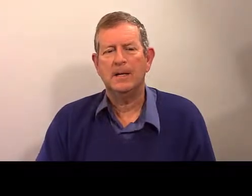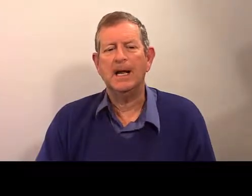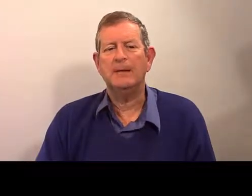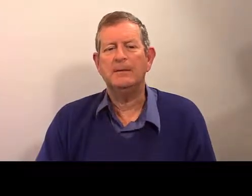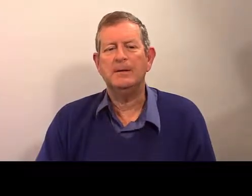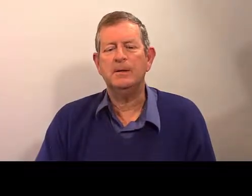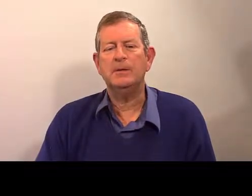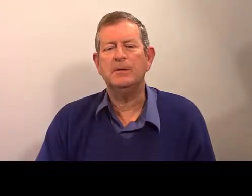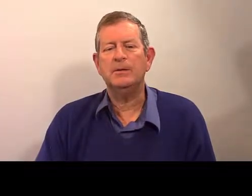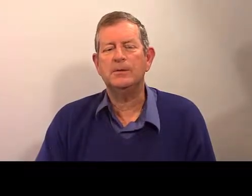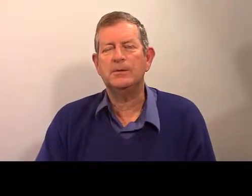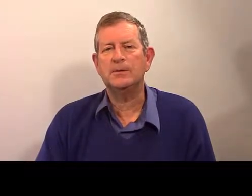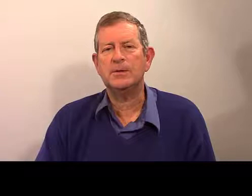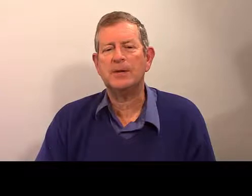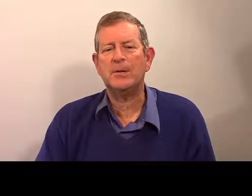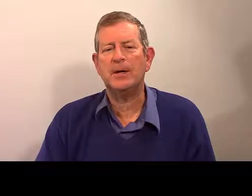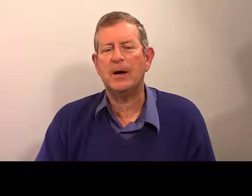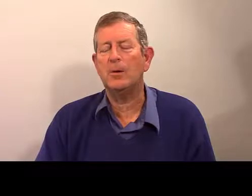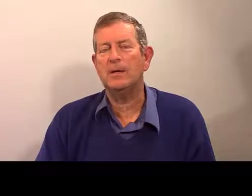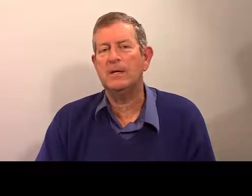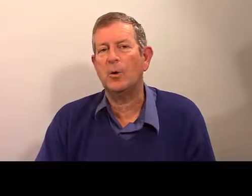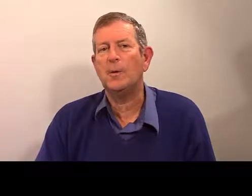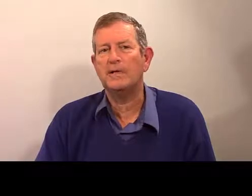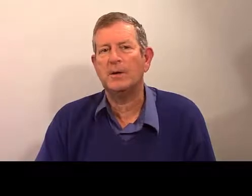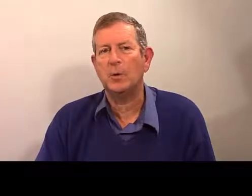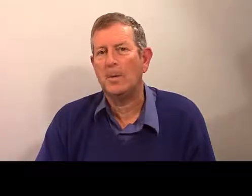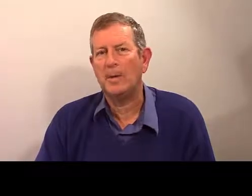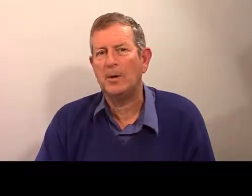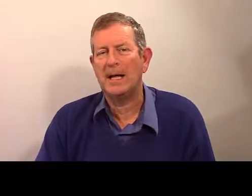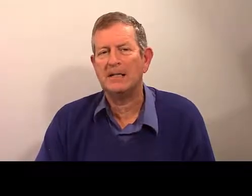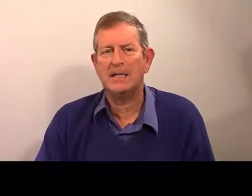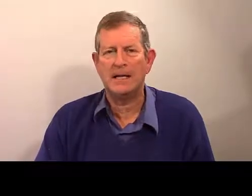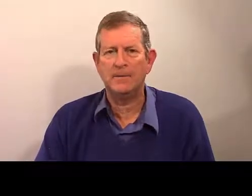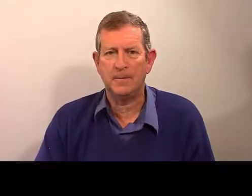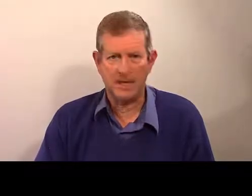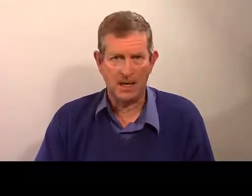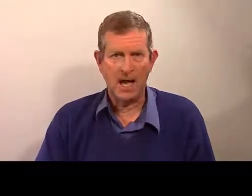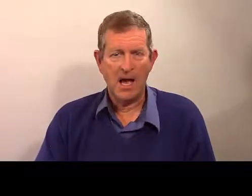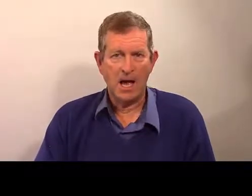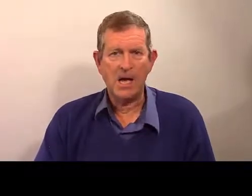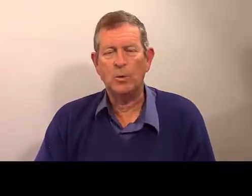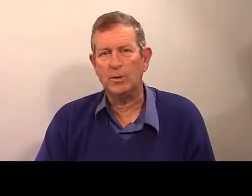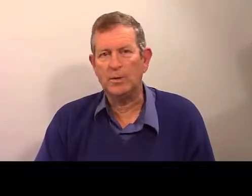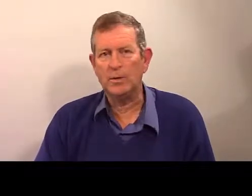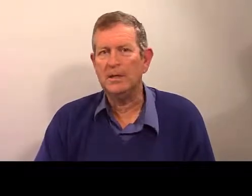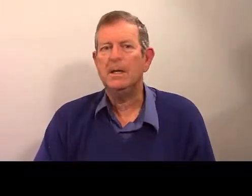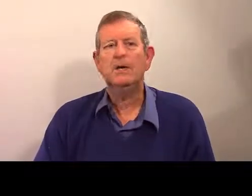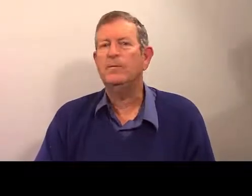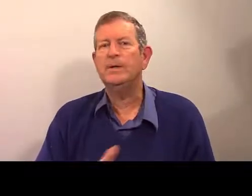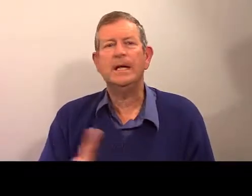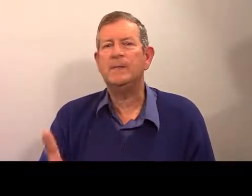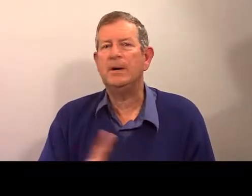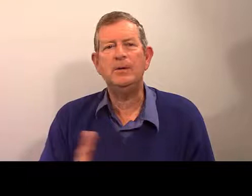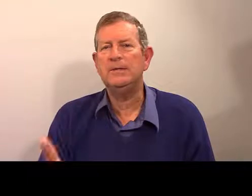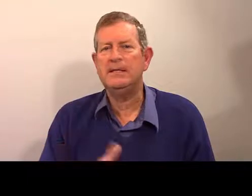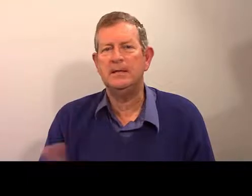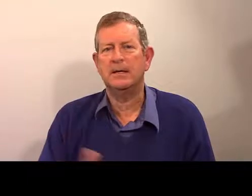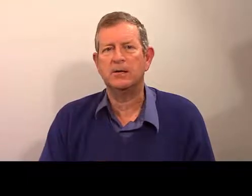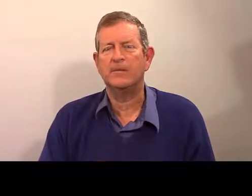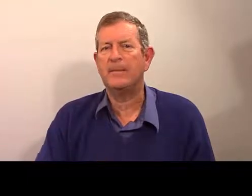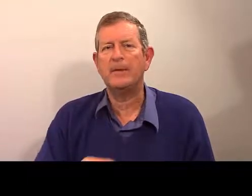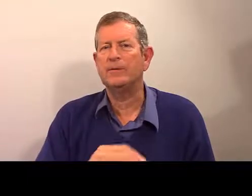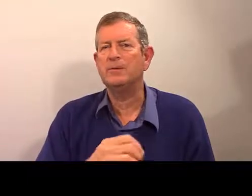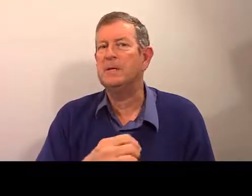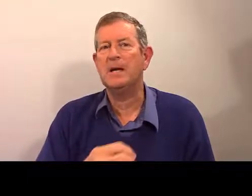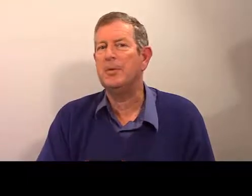Oui, là, ce symbole-là, qui représente normalement l'article indéfini, un ou une, vous n'allez pas le dire.